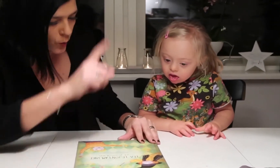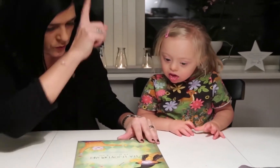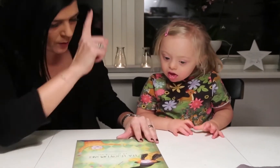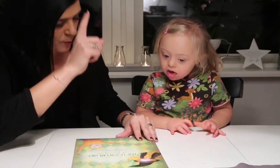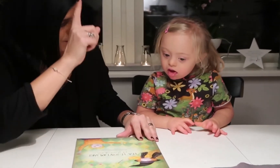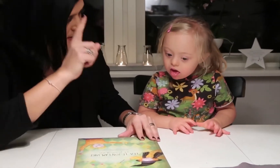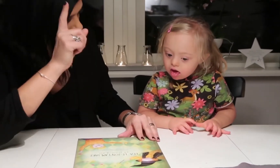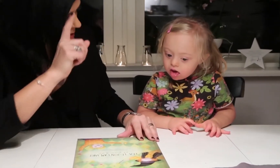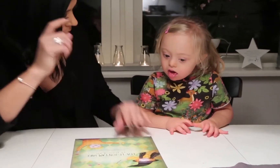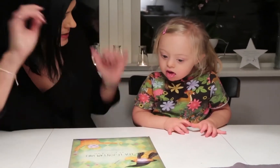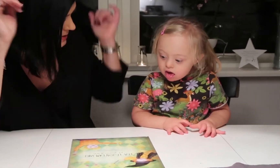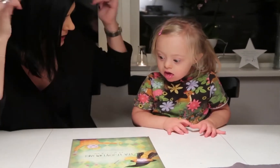hon ska på prinsesskalas.